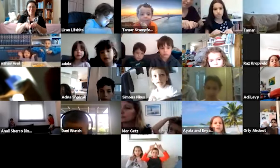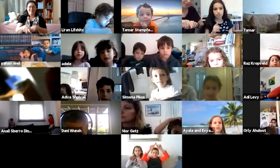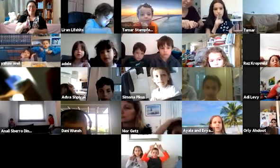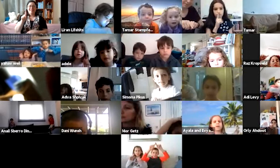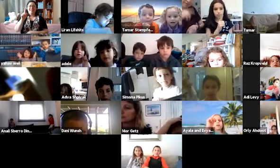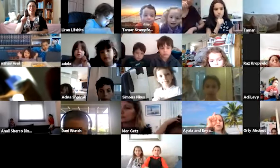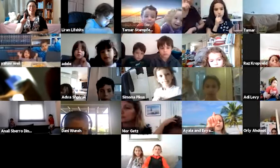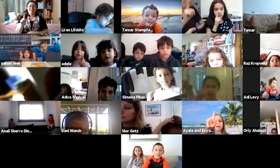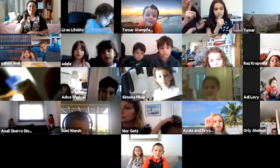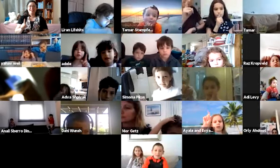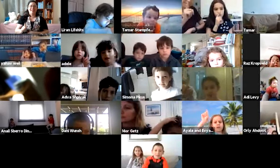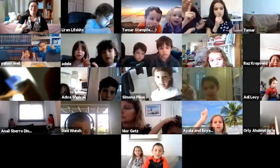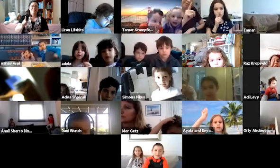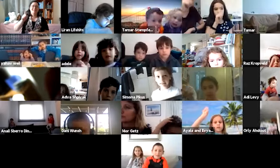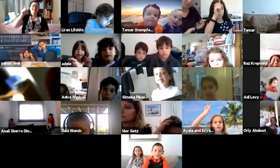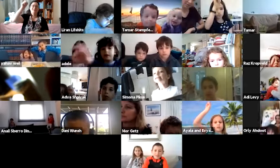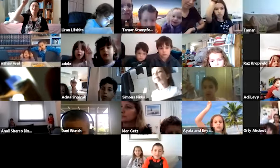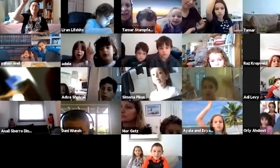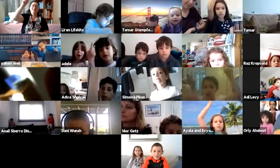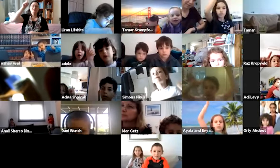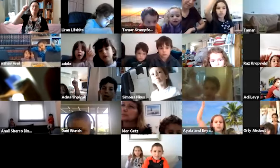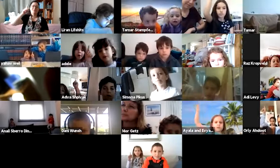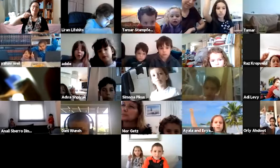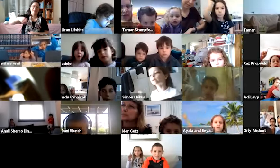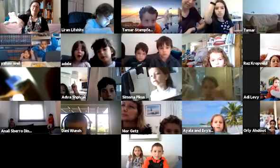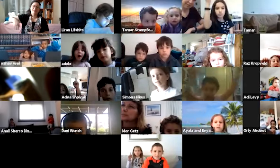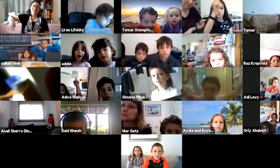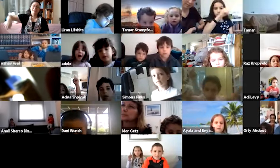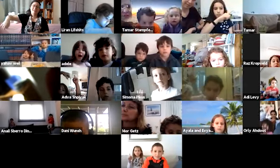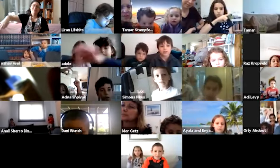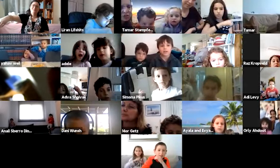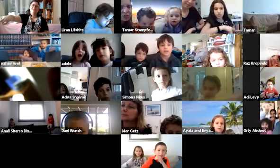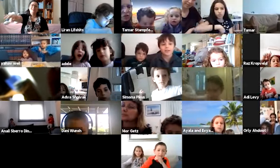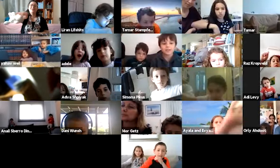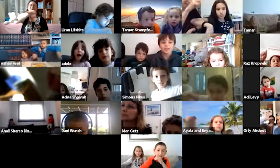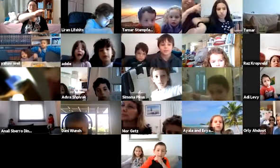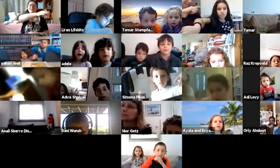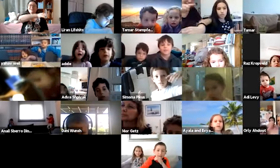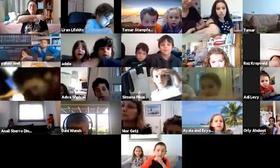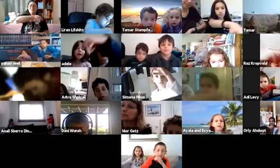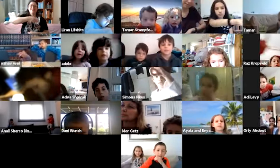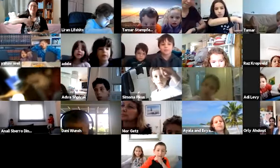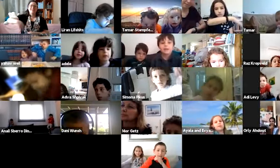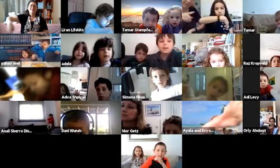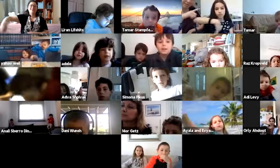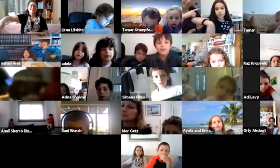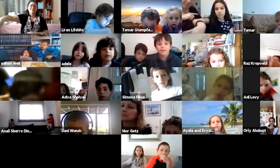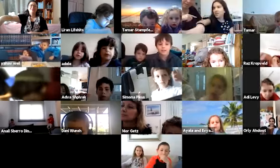אחד אלוהנו אלוהנו אלוהנו אלוהנו